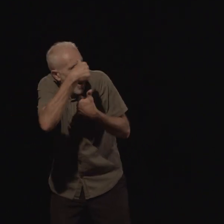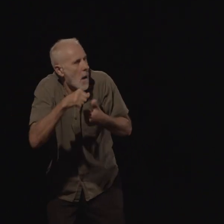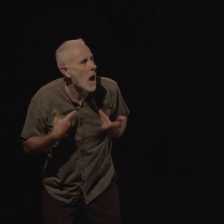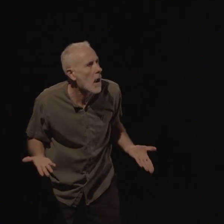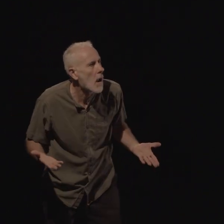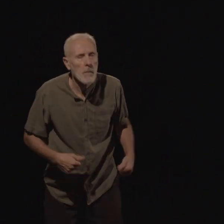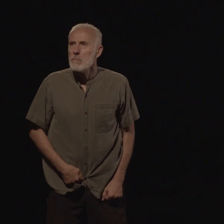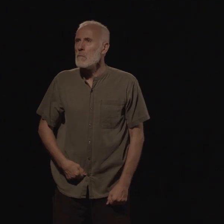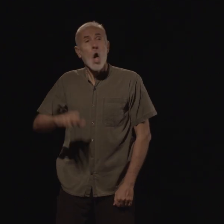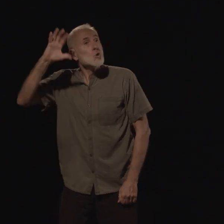de soleil.